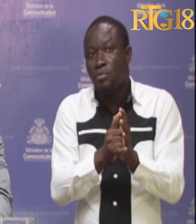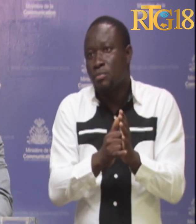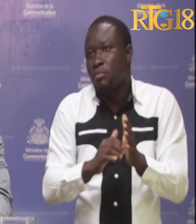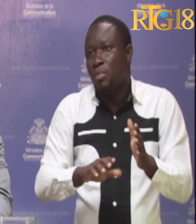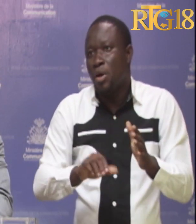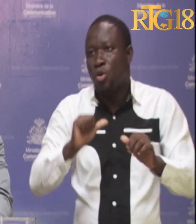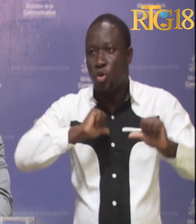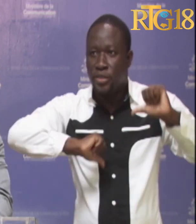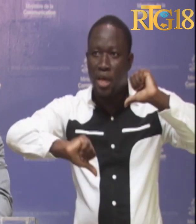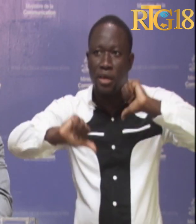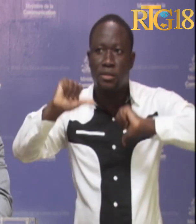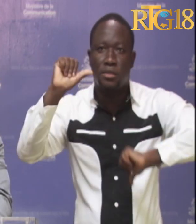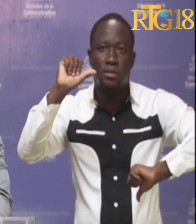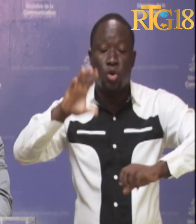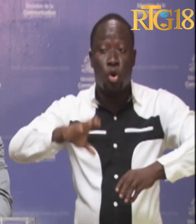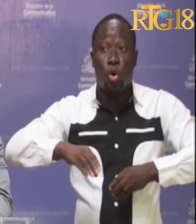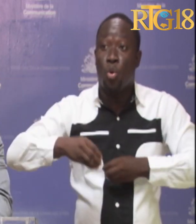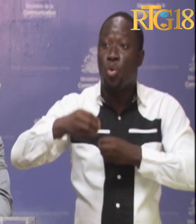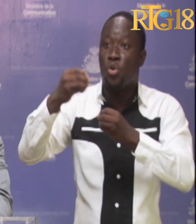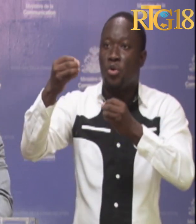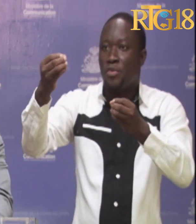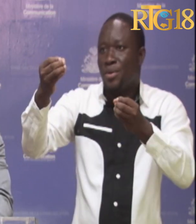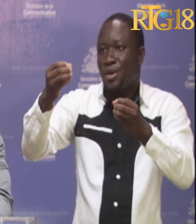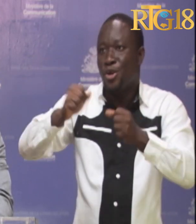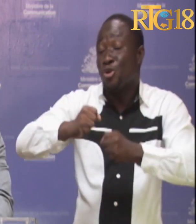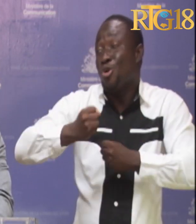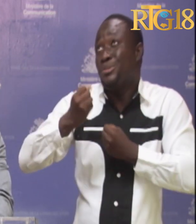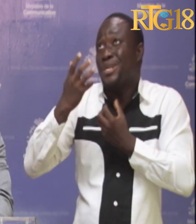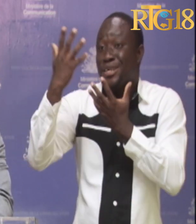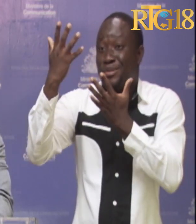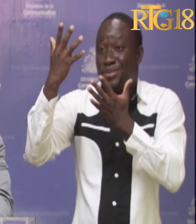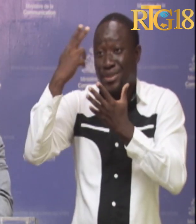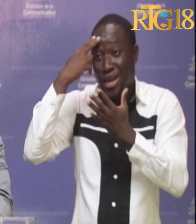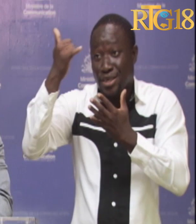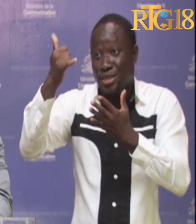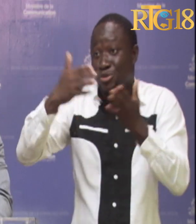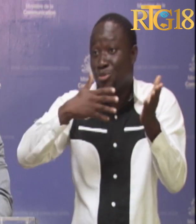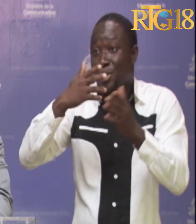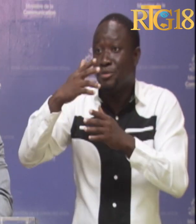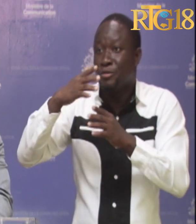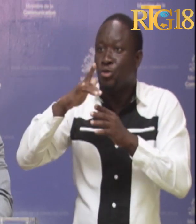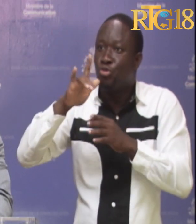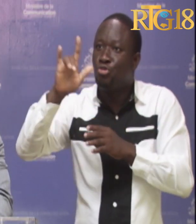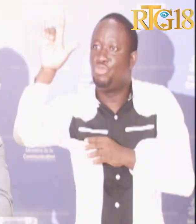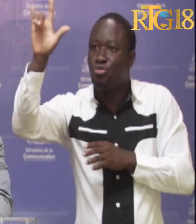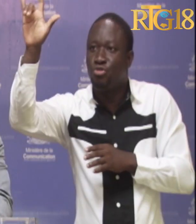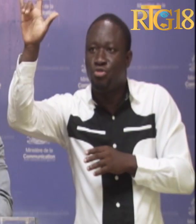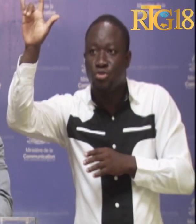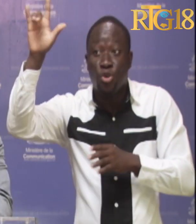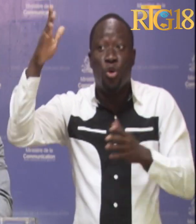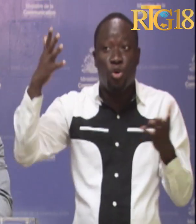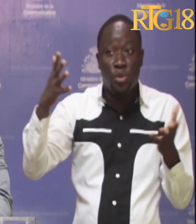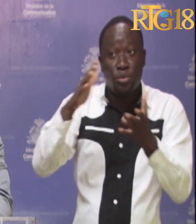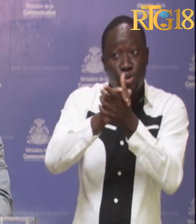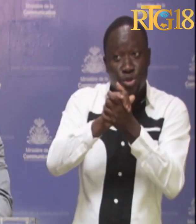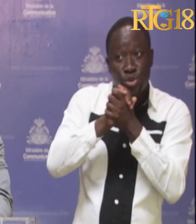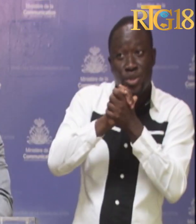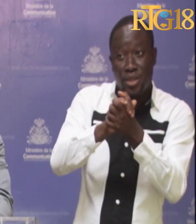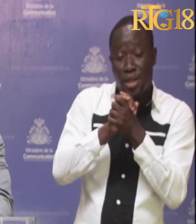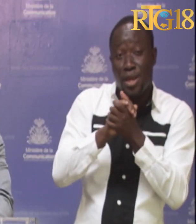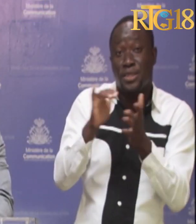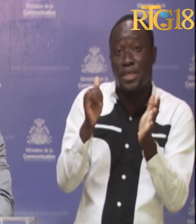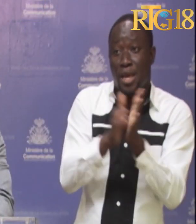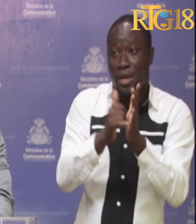leurs actes, offerts en holocauste, en Haïti ou ailleurs, en vue de consolider cet acquis,